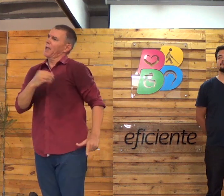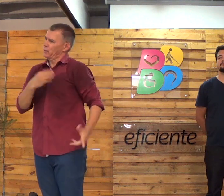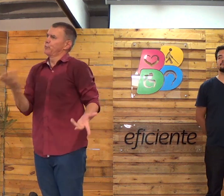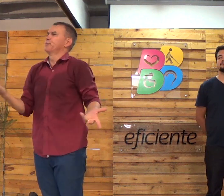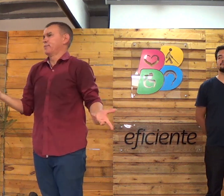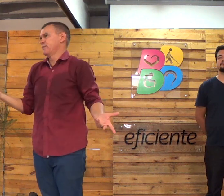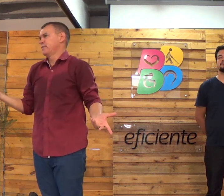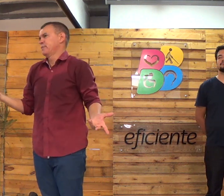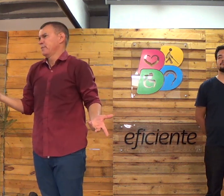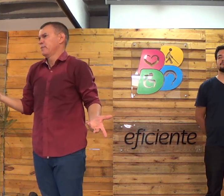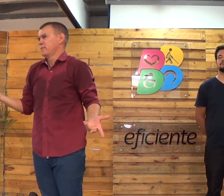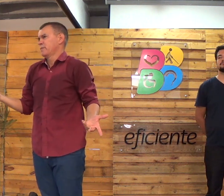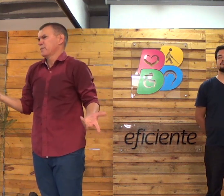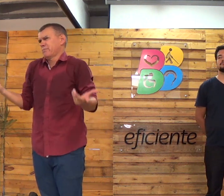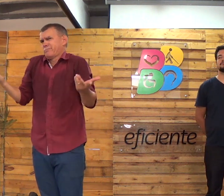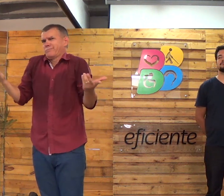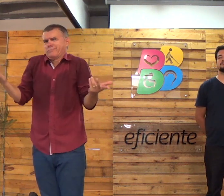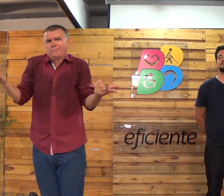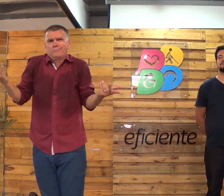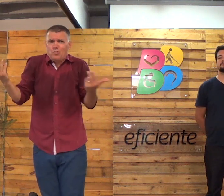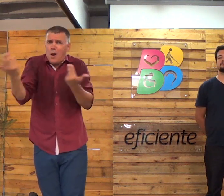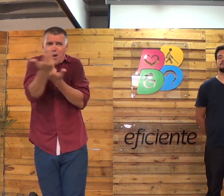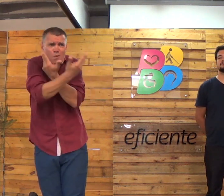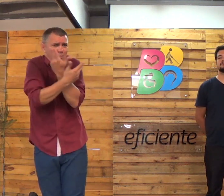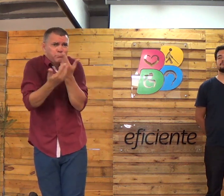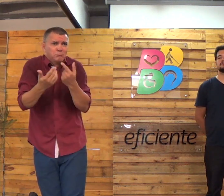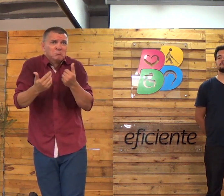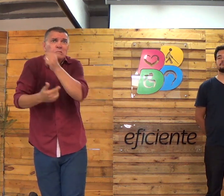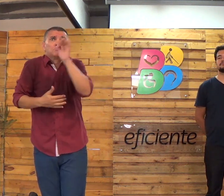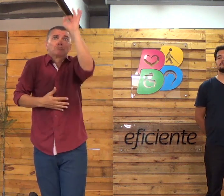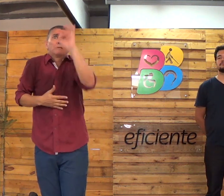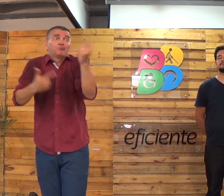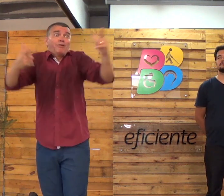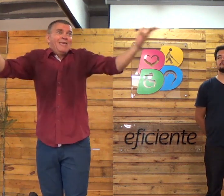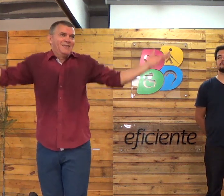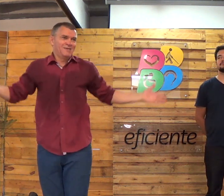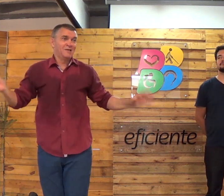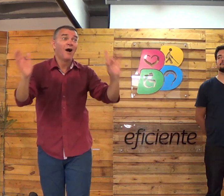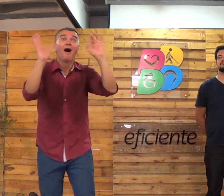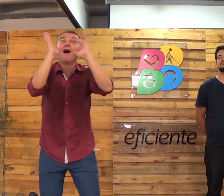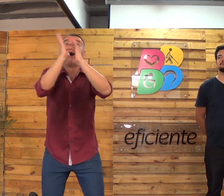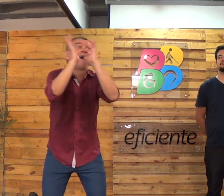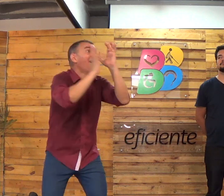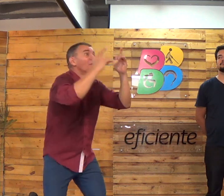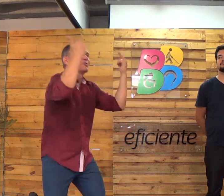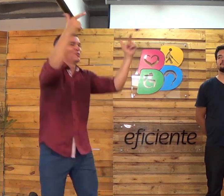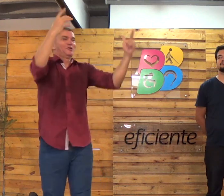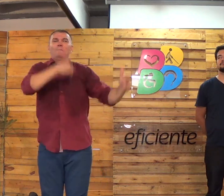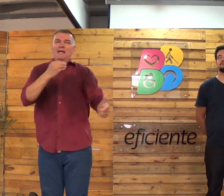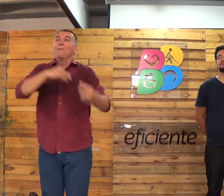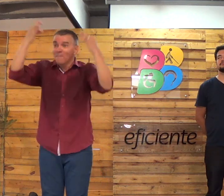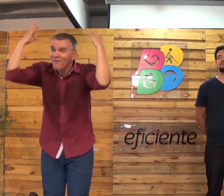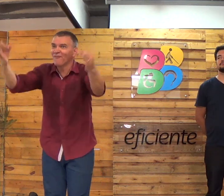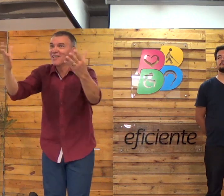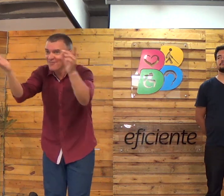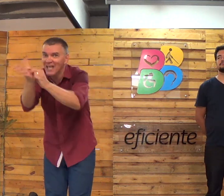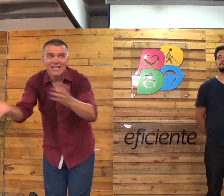pecadores, todos têm pecado. É natural. Não tem pessoa 100%. Ai, eu sou santo.